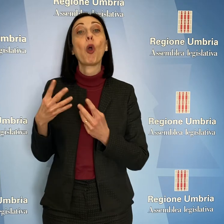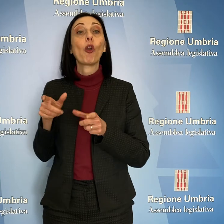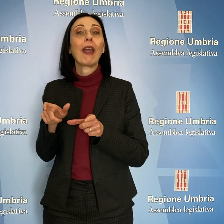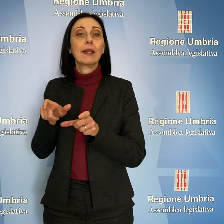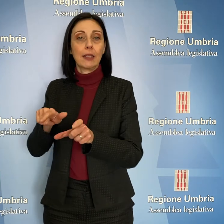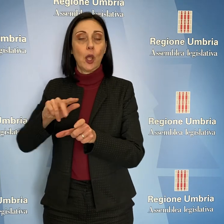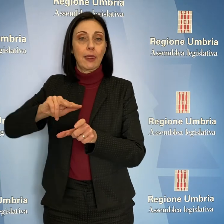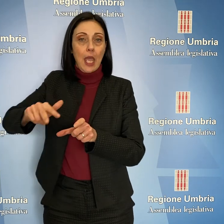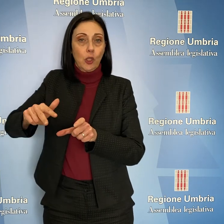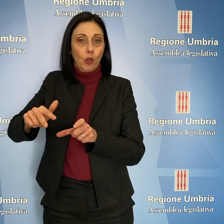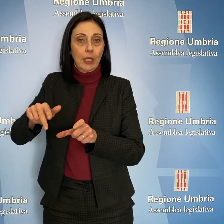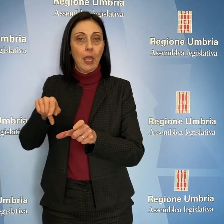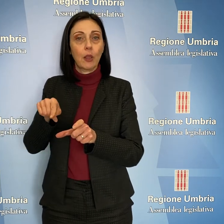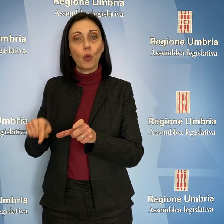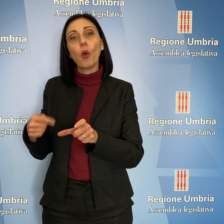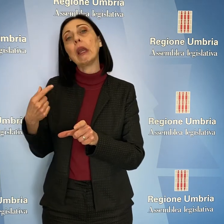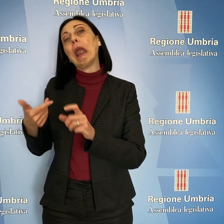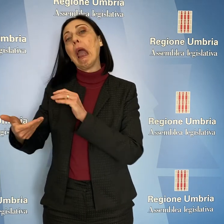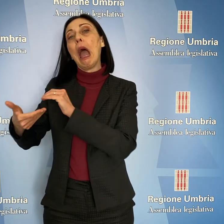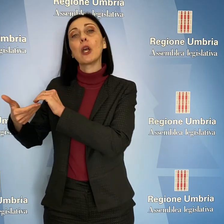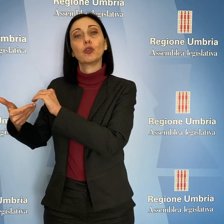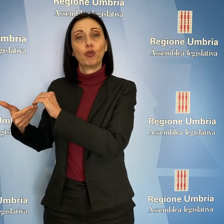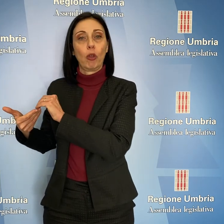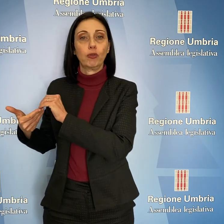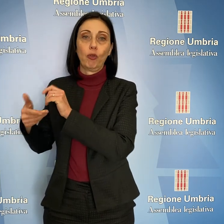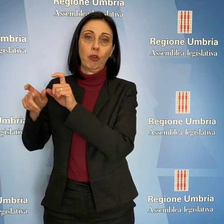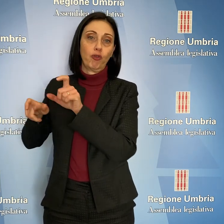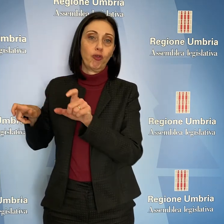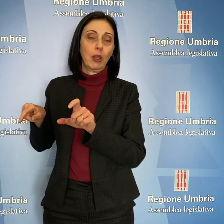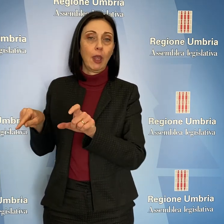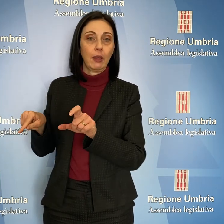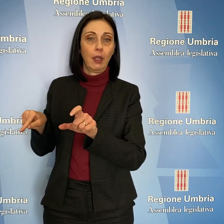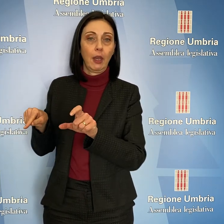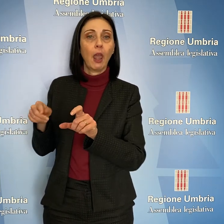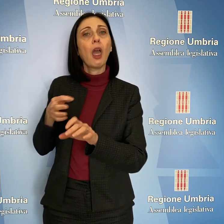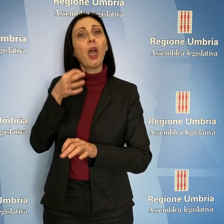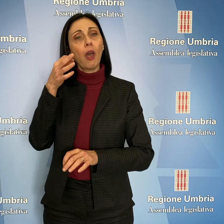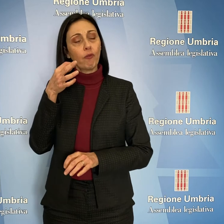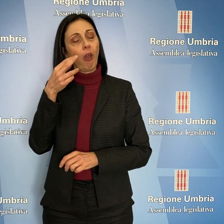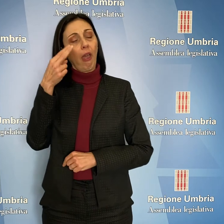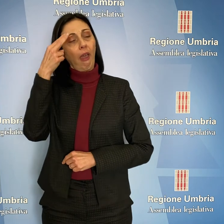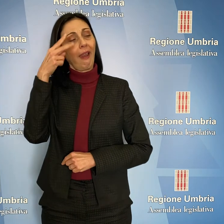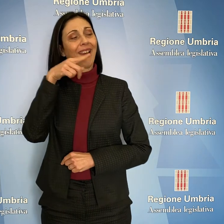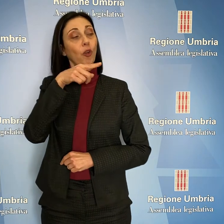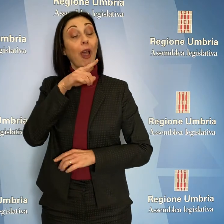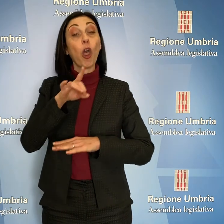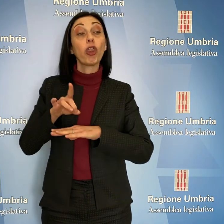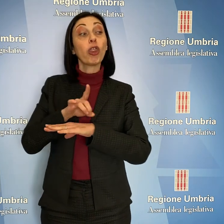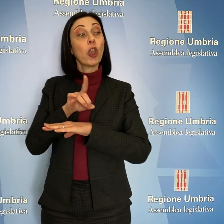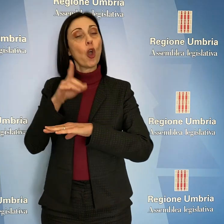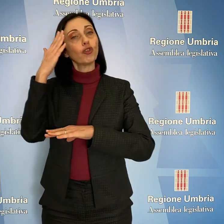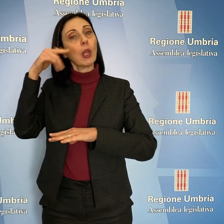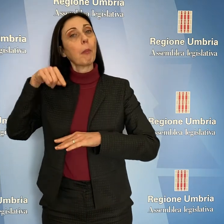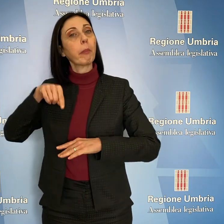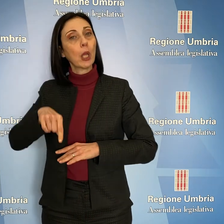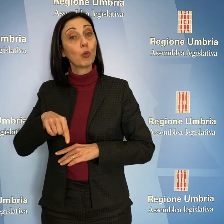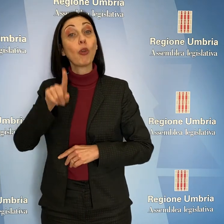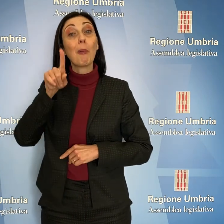settore e le associazioni dei cittadini. Fora ha ricordato tra l'altro che nella sola diocesi di Perugia sono più di 1500